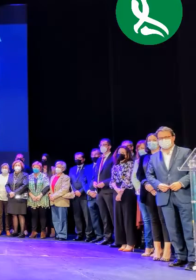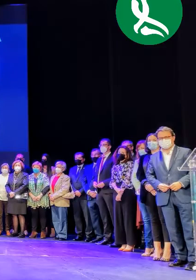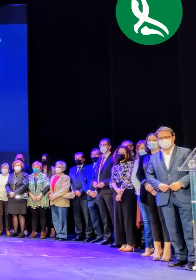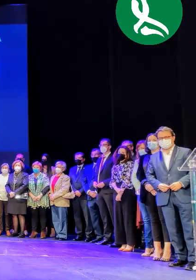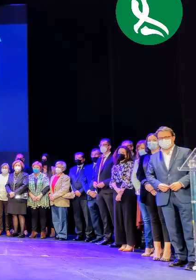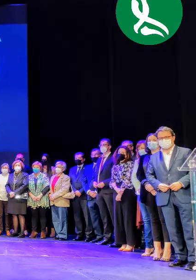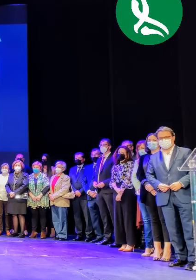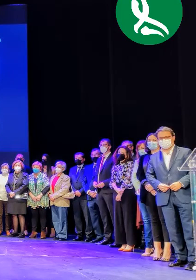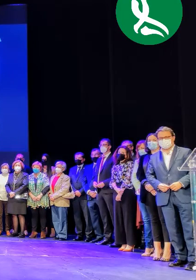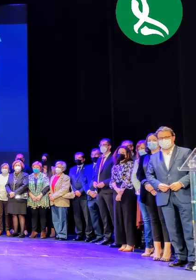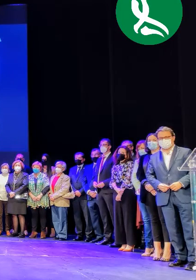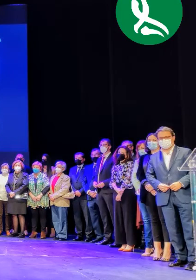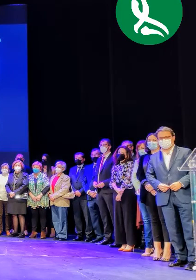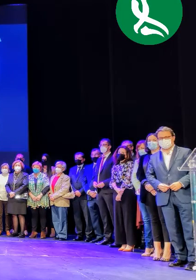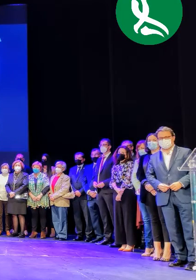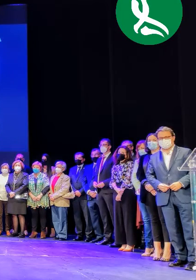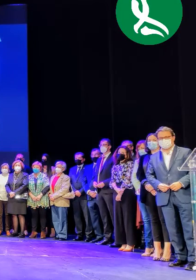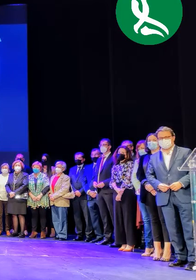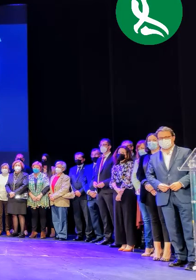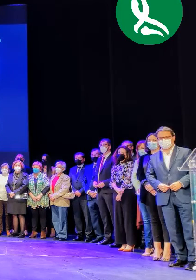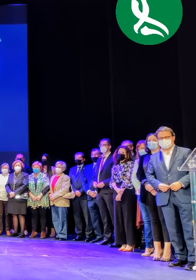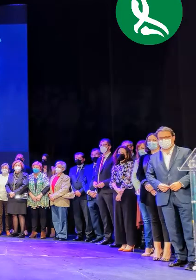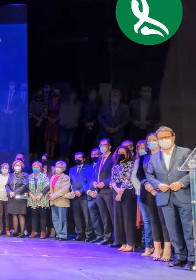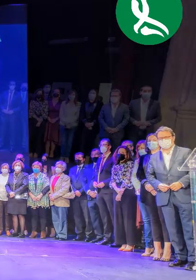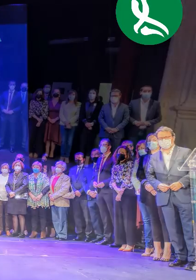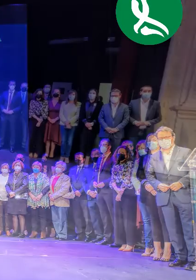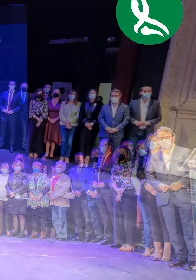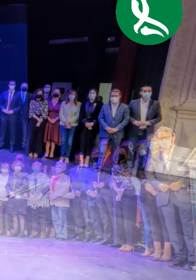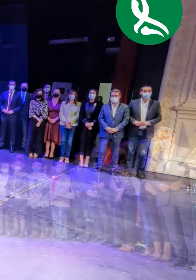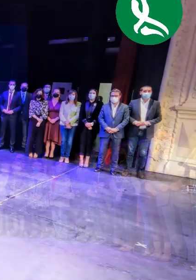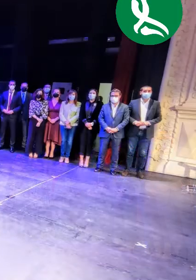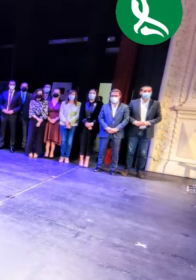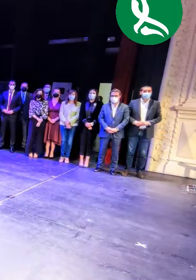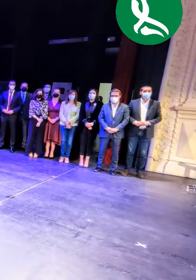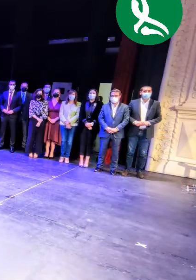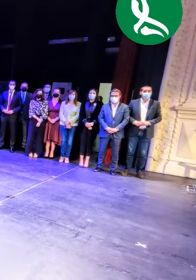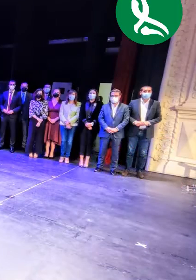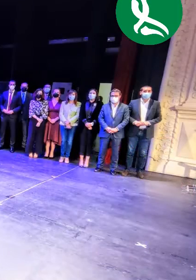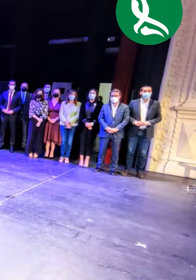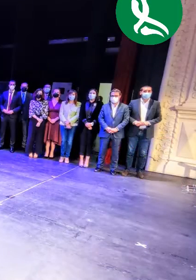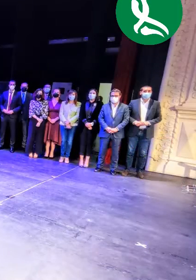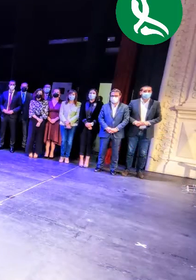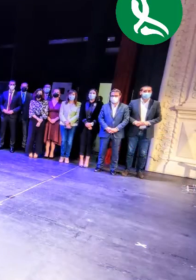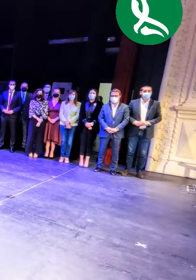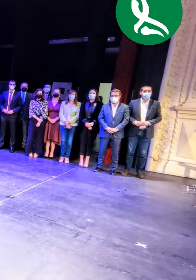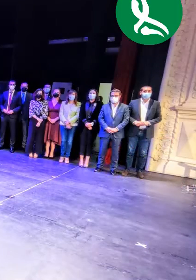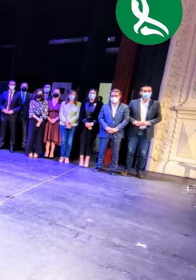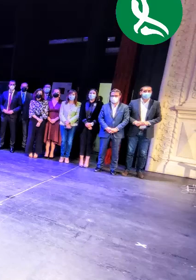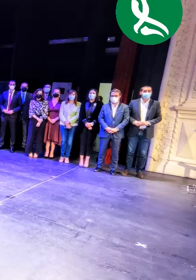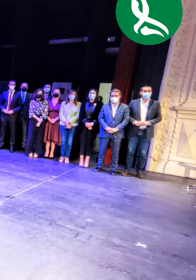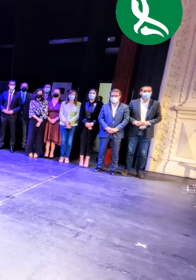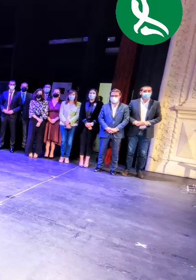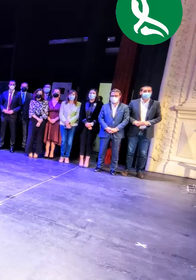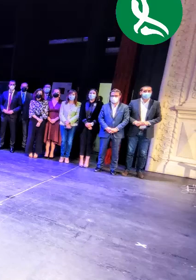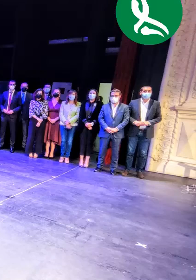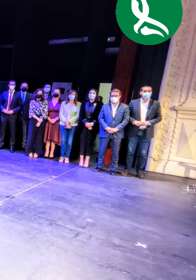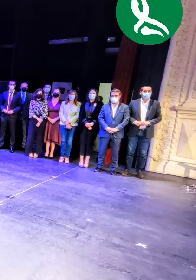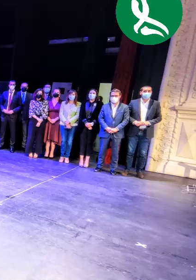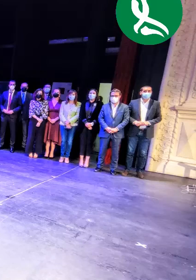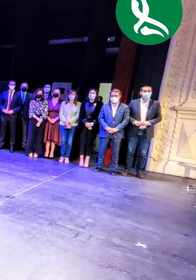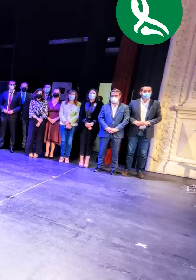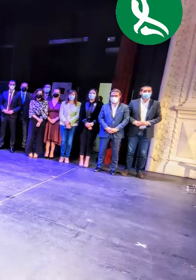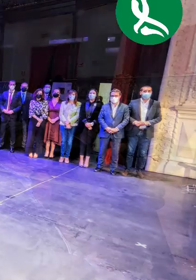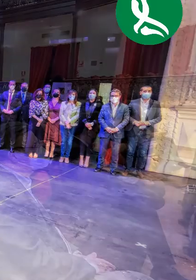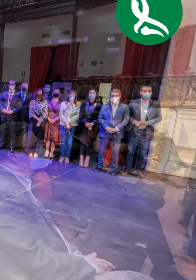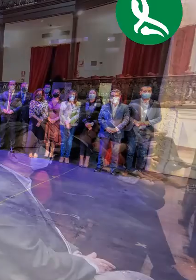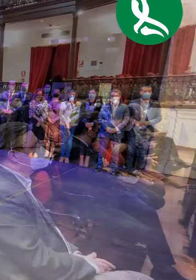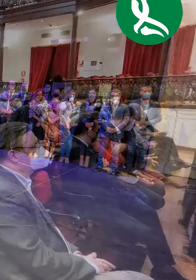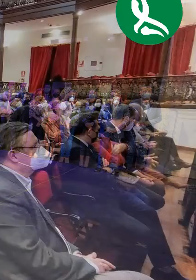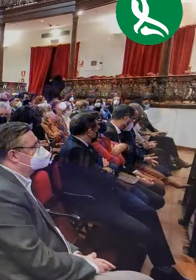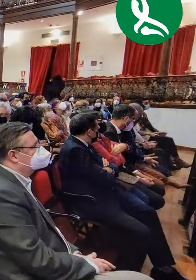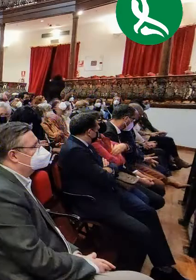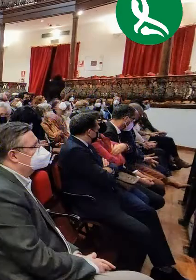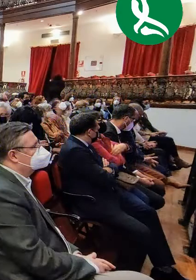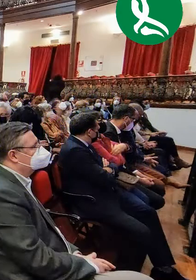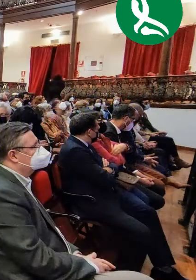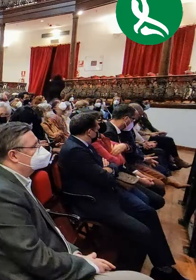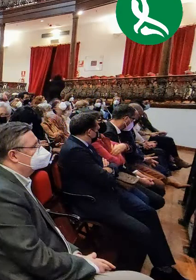sociedad. Nos sentimos muy, pero que muy orgullosas y contentas de recibir este reconocimiento pero sobre todo por ellos.